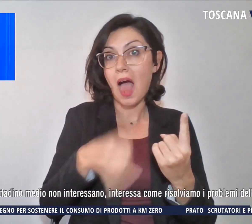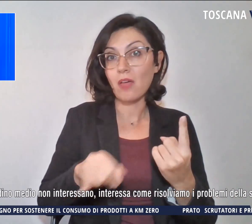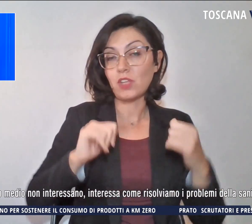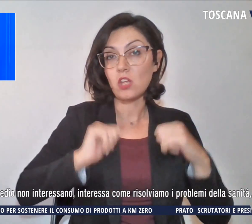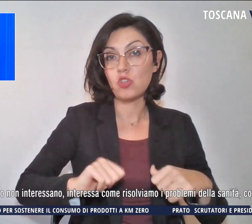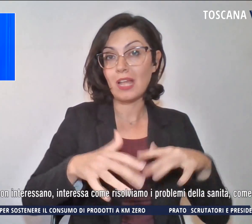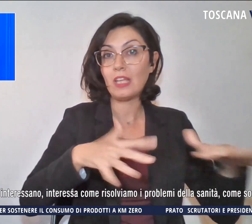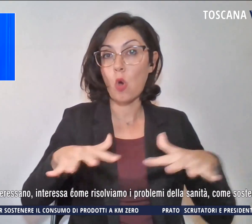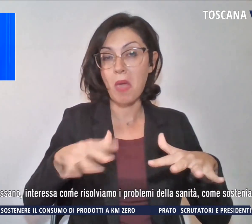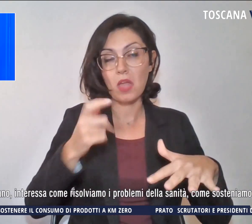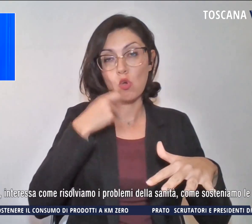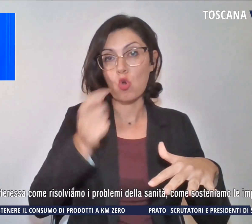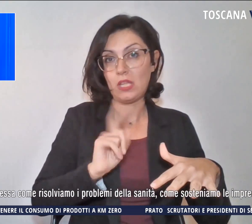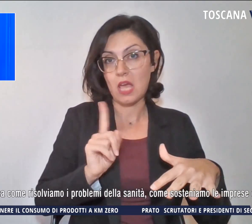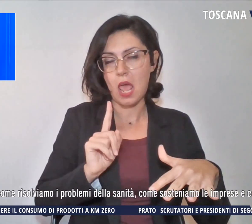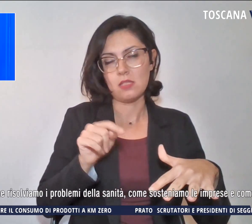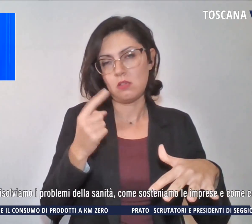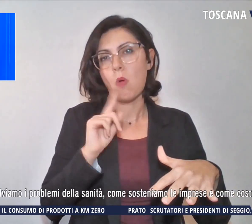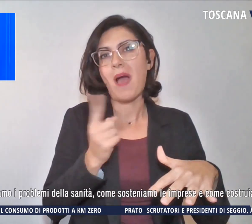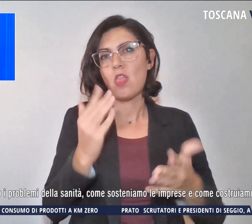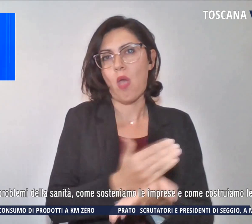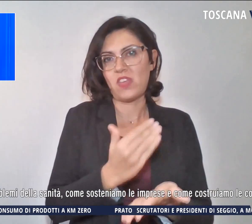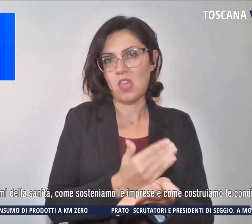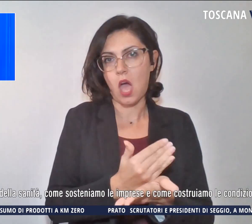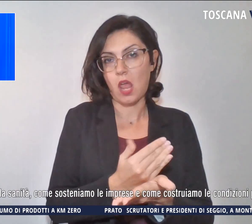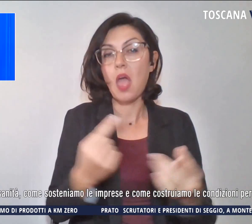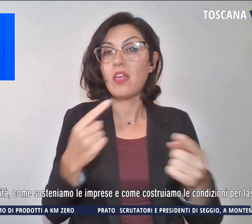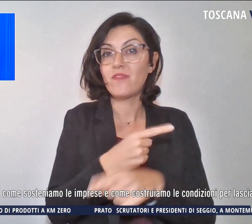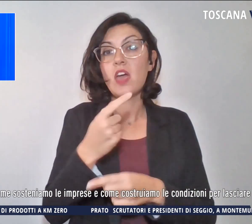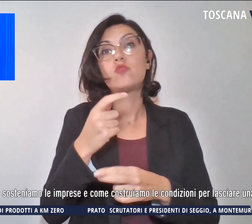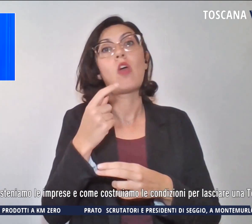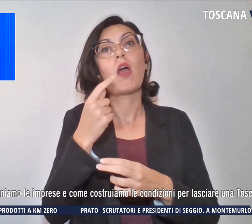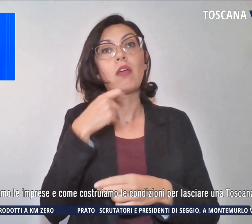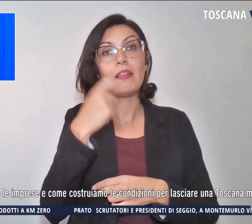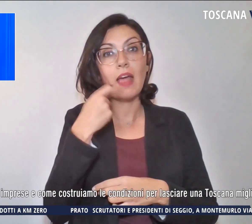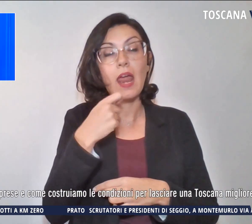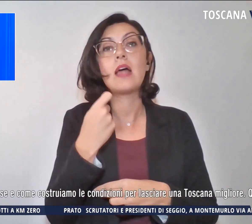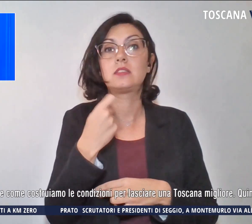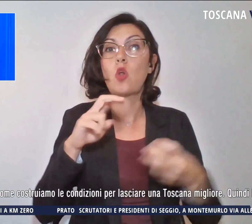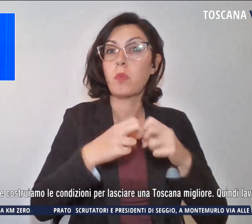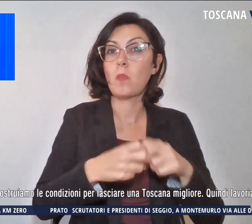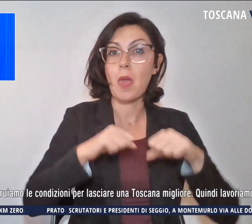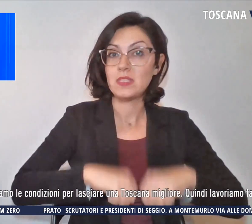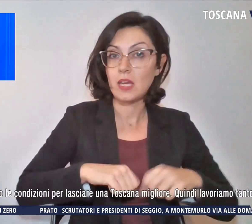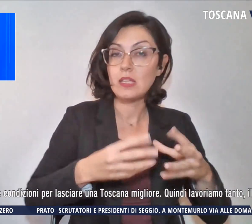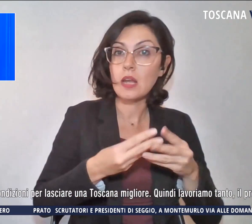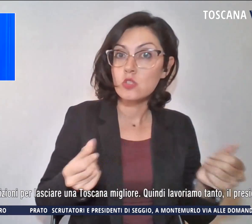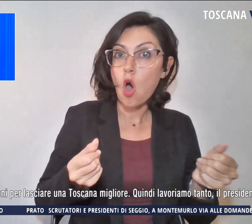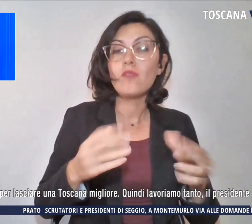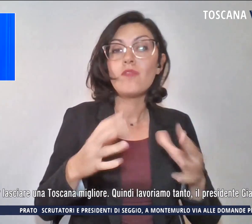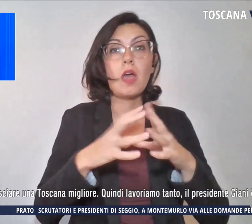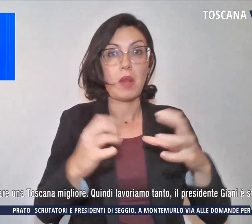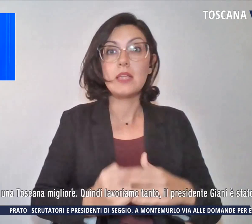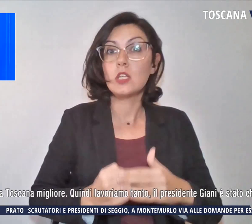non interessano. Interessa come invece risolviamo i problemi della sanità, come sosteniamo le imprese e